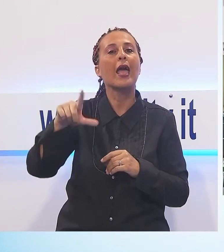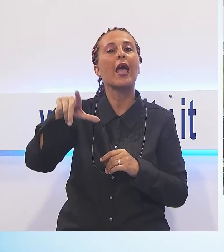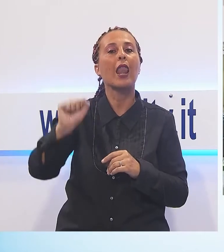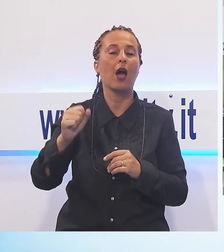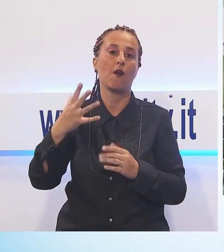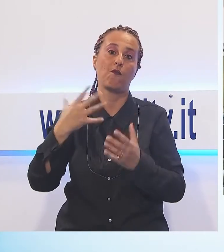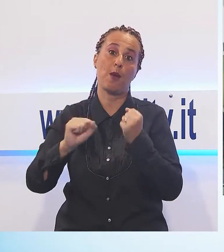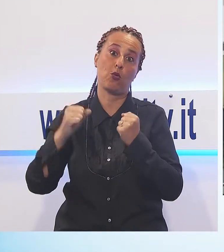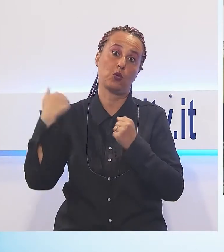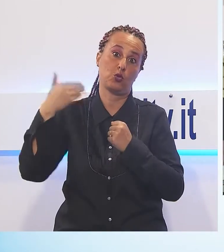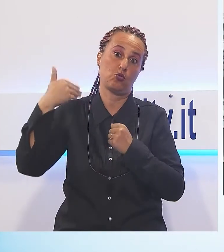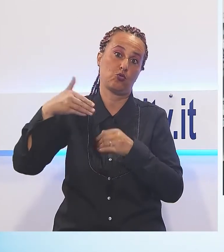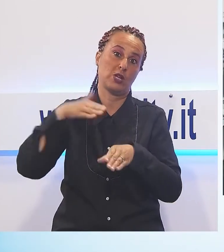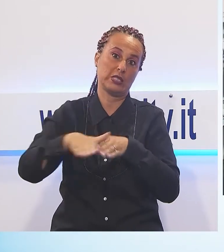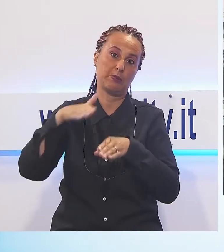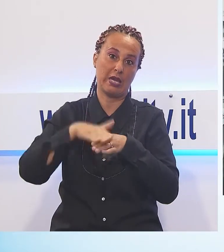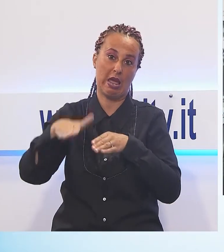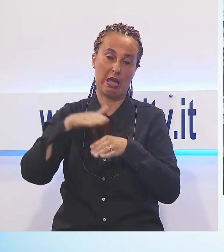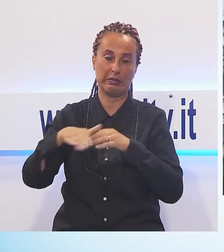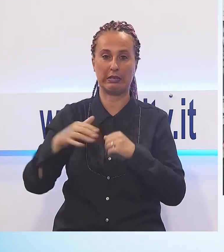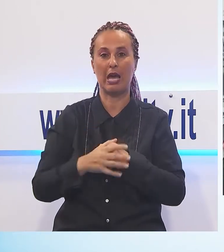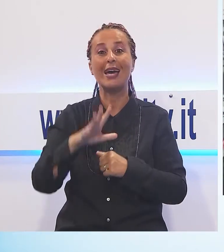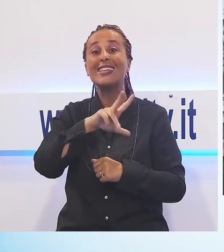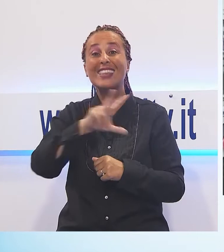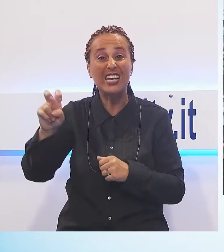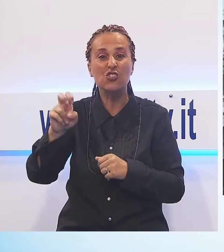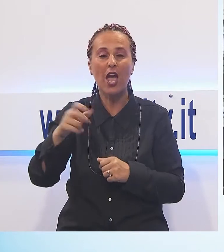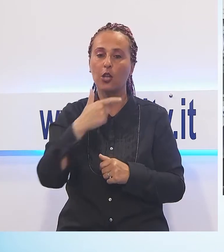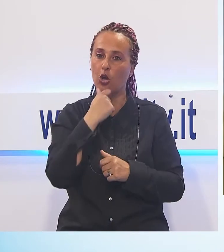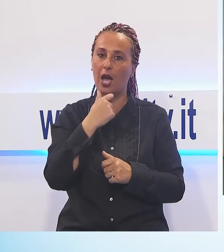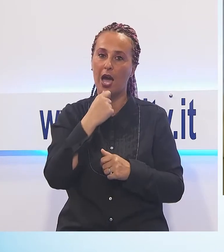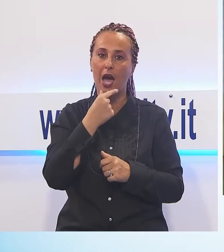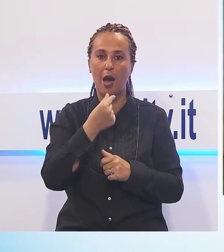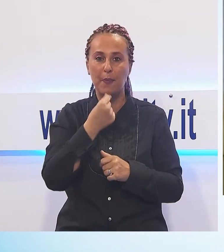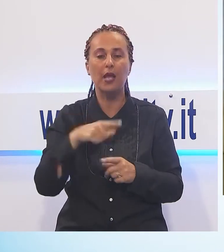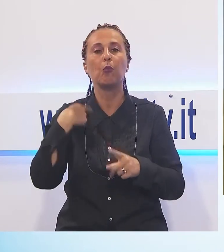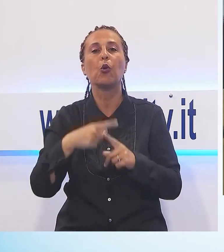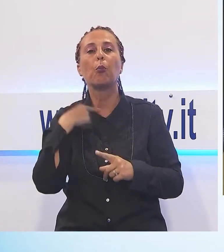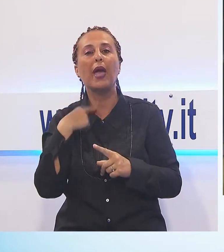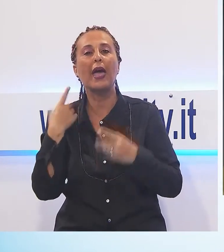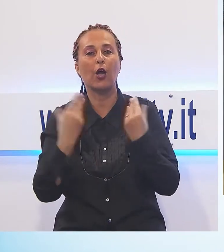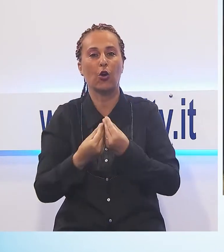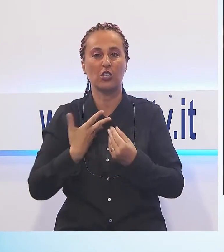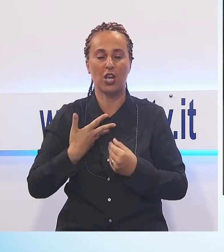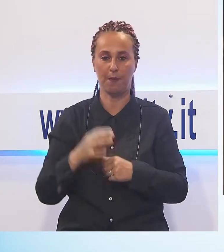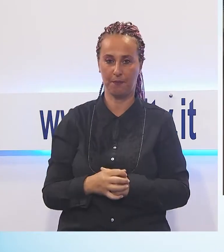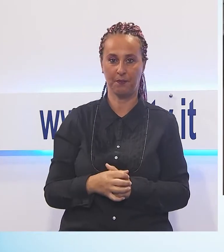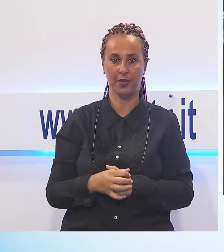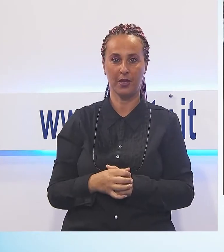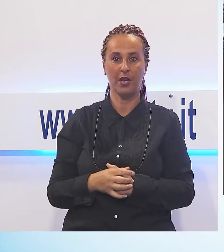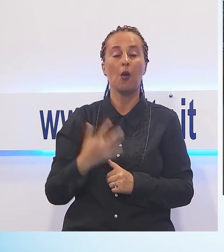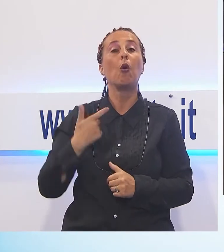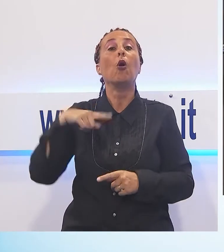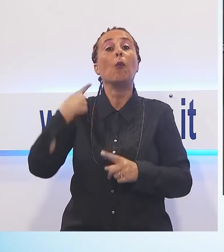300 tra pecore e capri. La festa è animata anche dalla gara del formaggio, alla quale ogni anno partecipano in tantissimi, portando la forma più bella e più